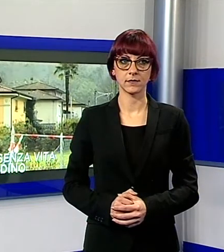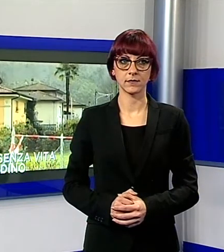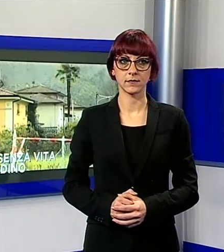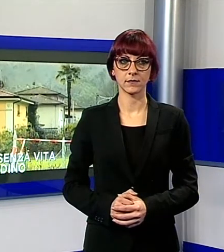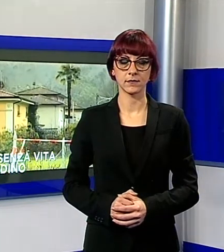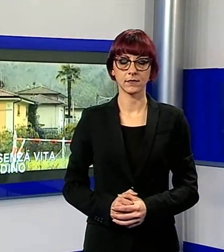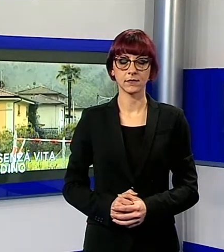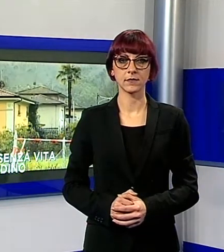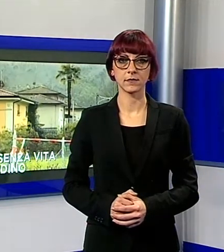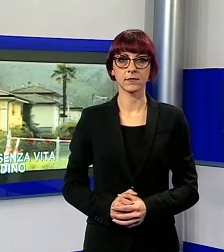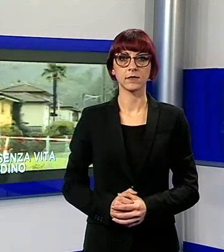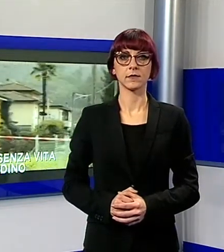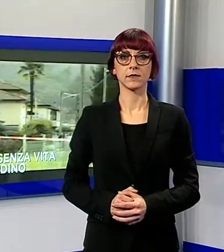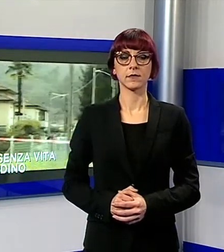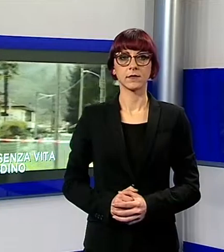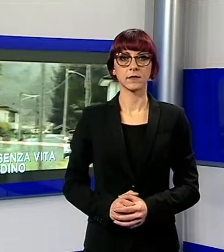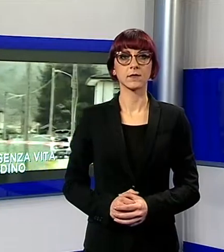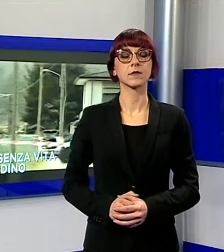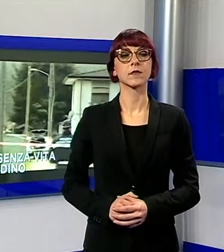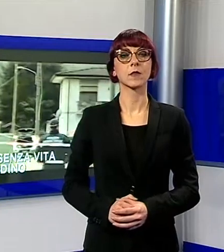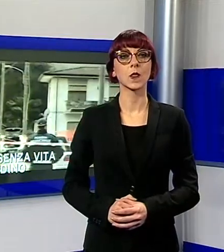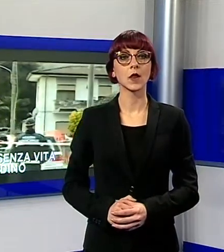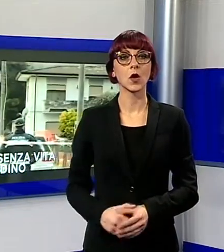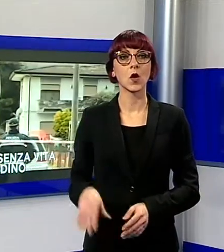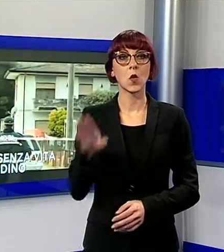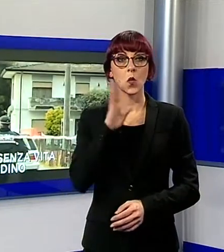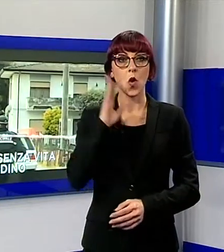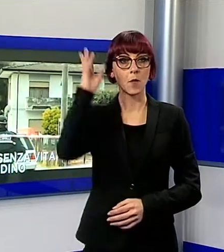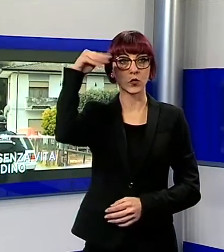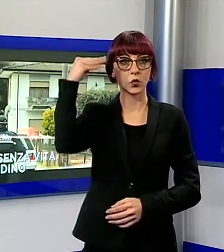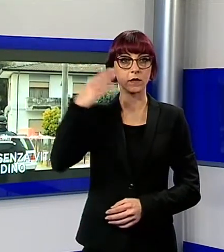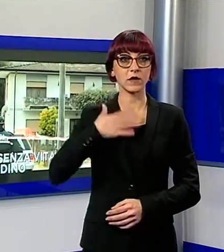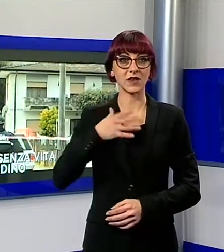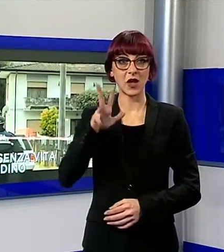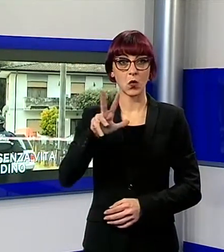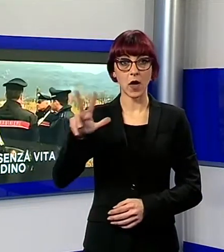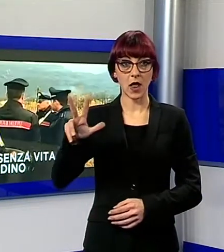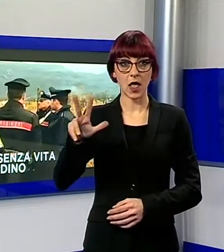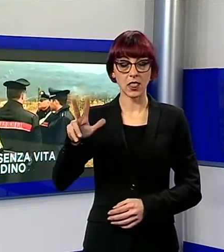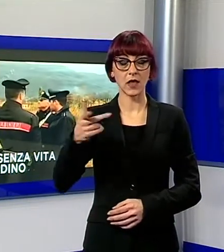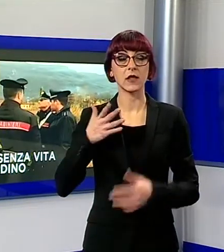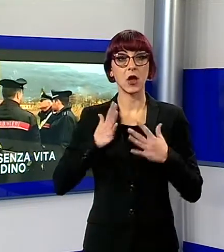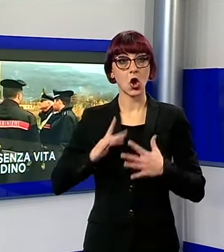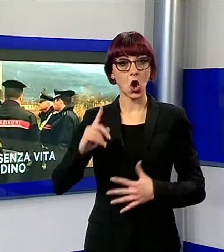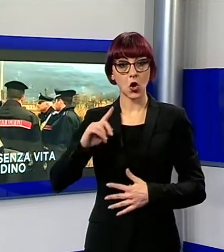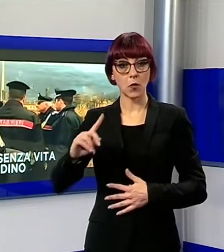Trovato senza vite in un giardino il corpo di un tunisino di 43 anni, trovato davanti ad una casa in ristrutturazione a Camaiore,